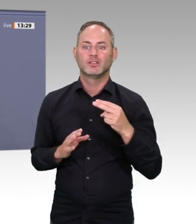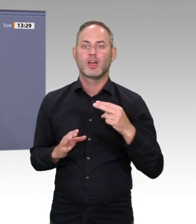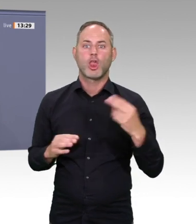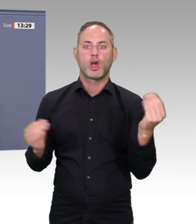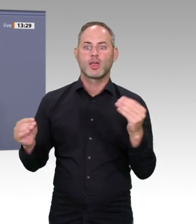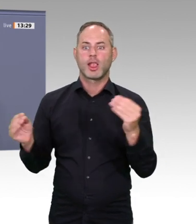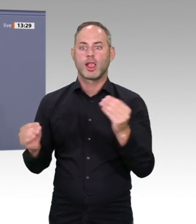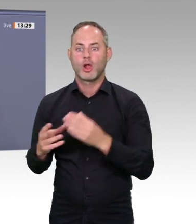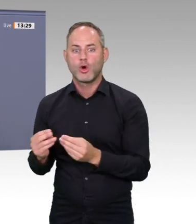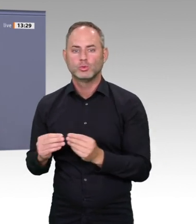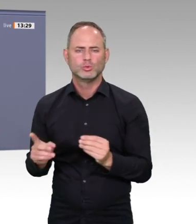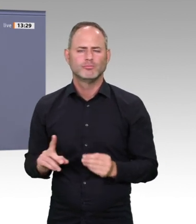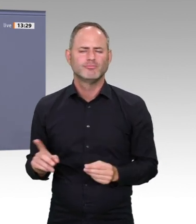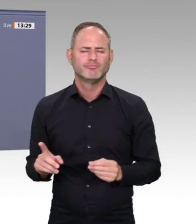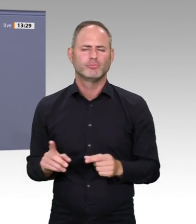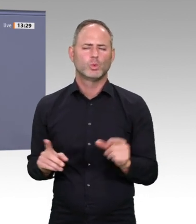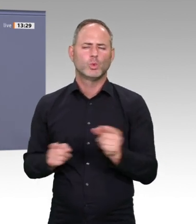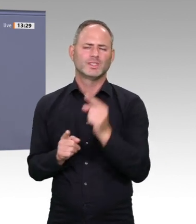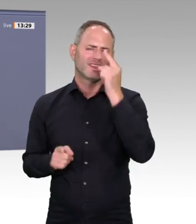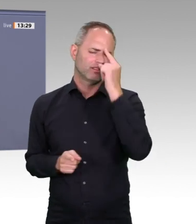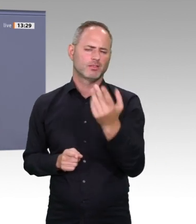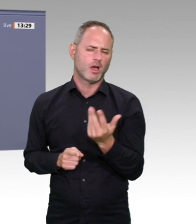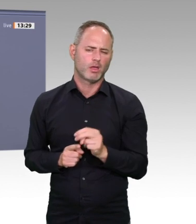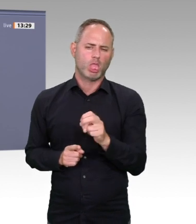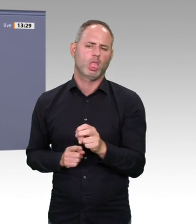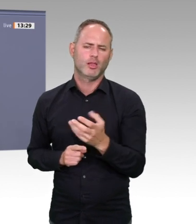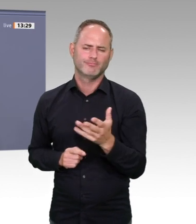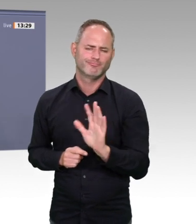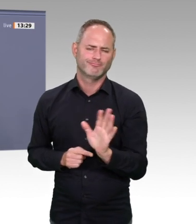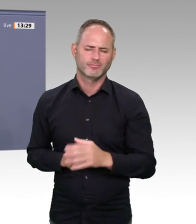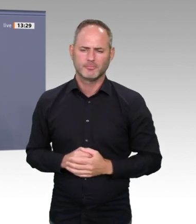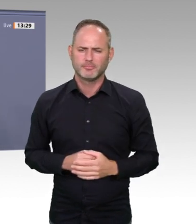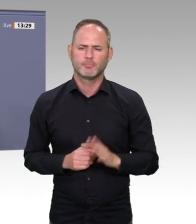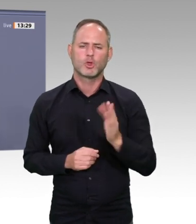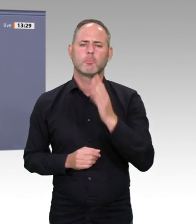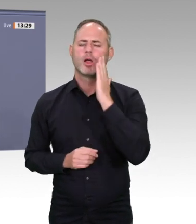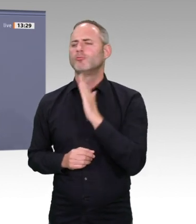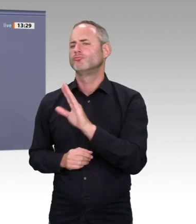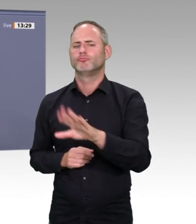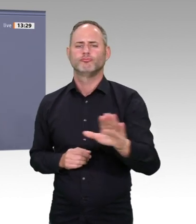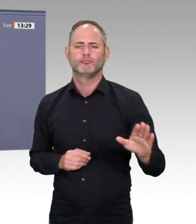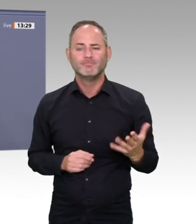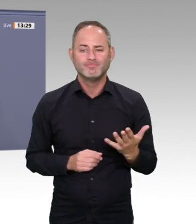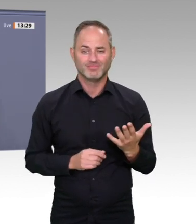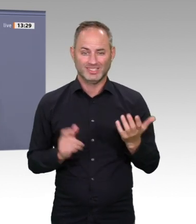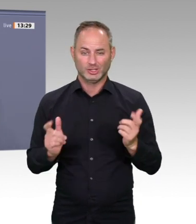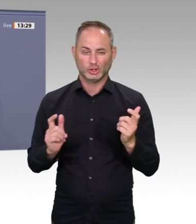In vielen Bereichen aber hilft Digitalisierung durchaus, Nachhaltigkeit herzustellen, weil sie es eben beispielsweise